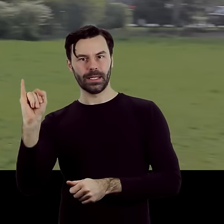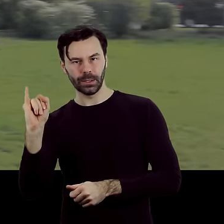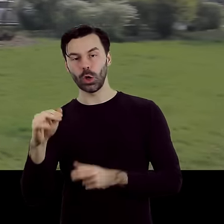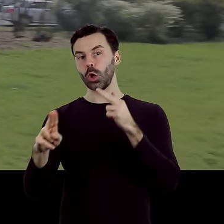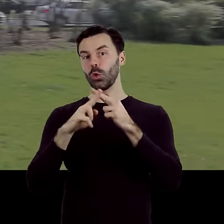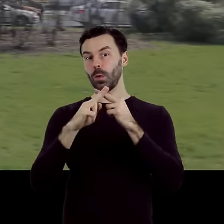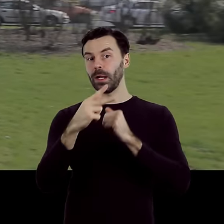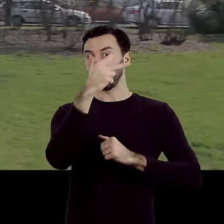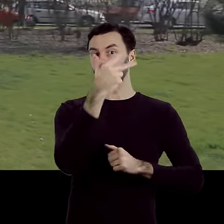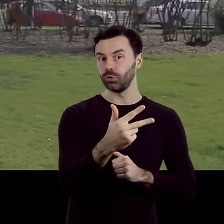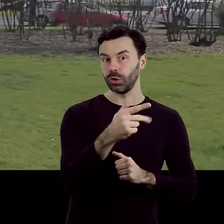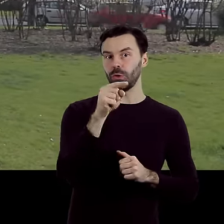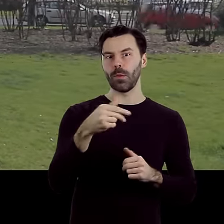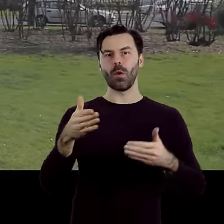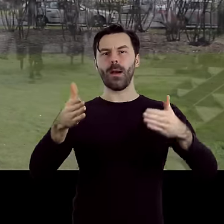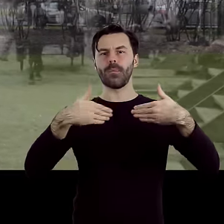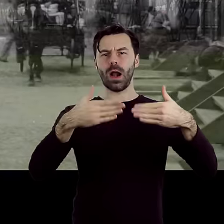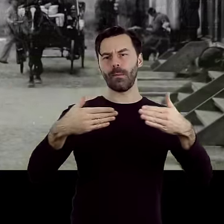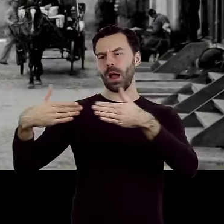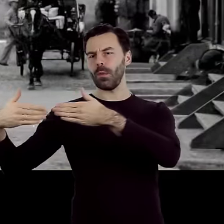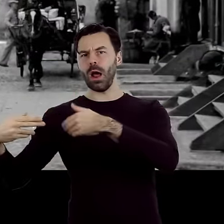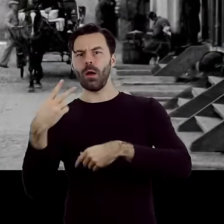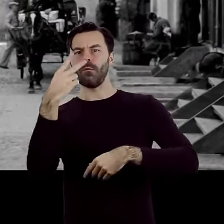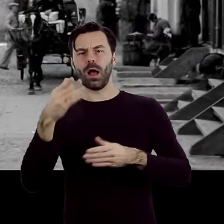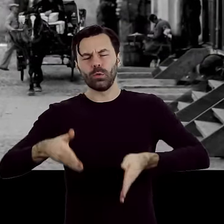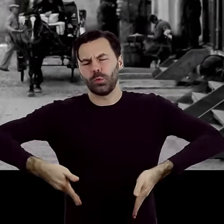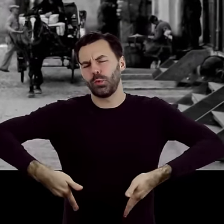trzecim, podwójną bramą wjeżdżało się na długie, pełne ludzi podwórko.